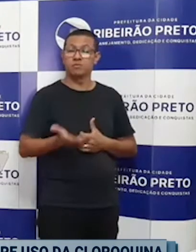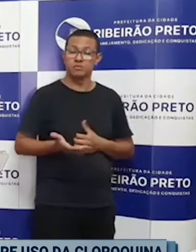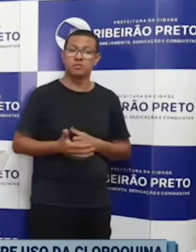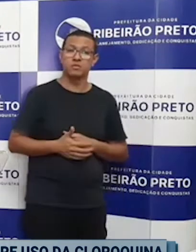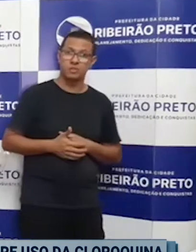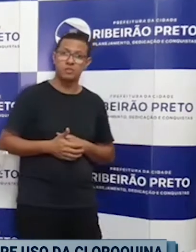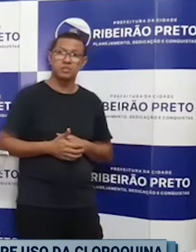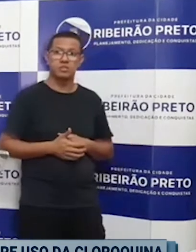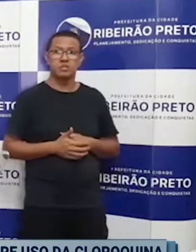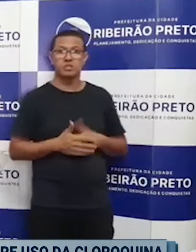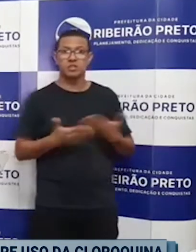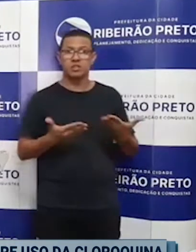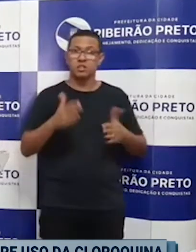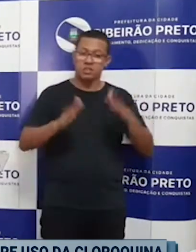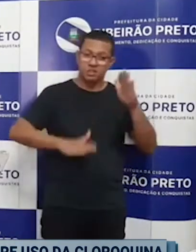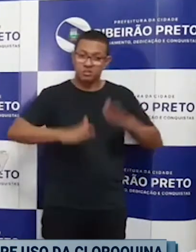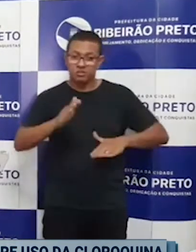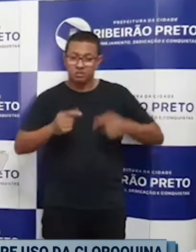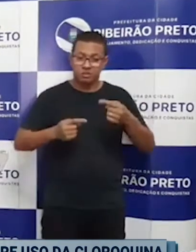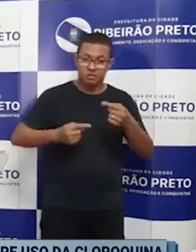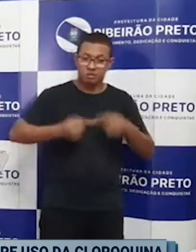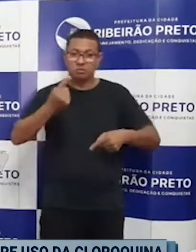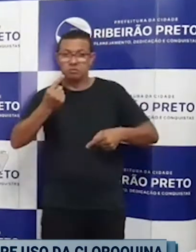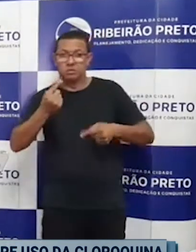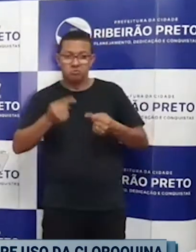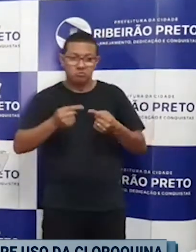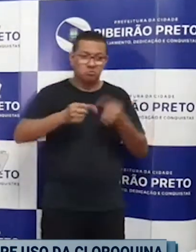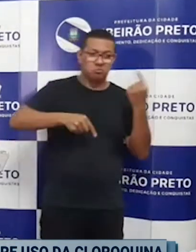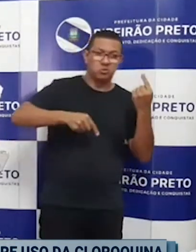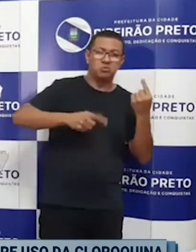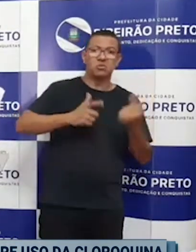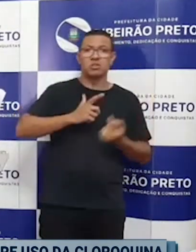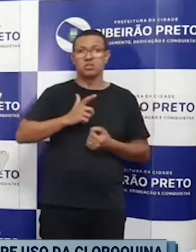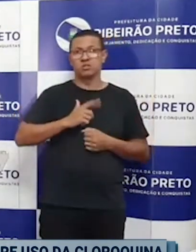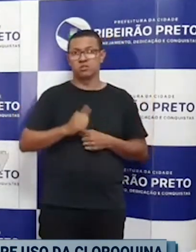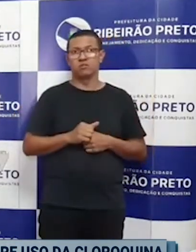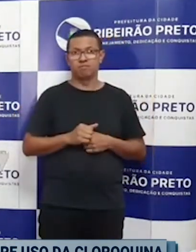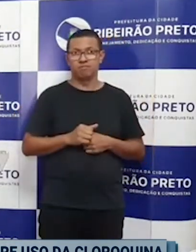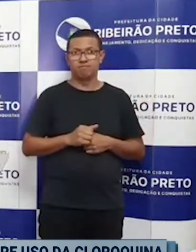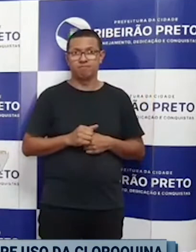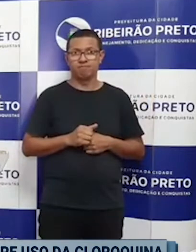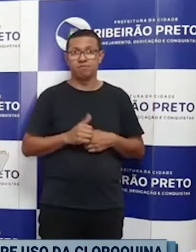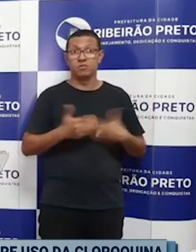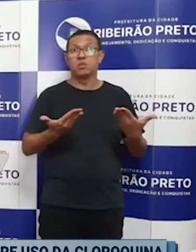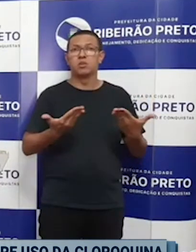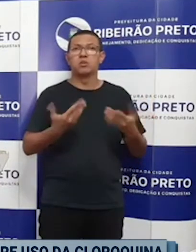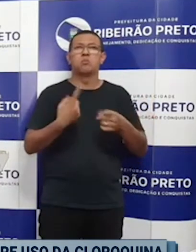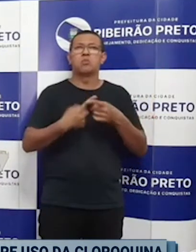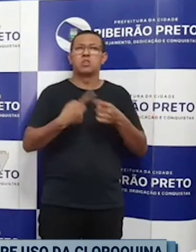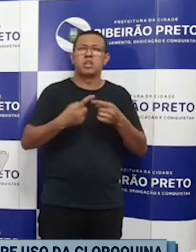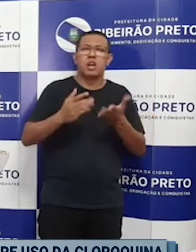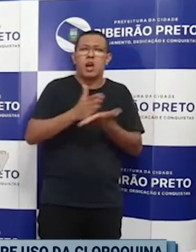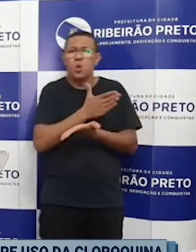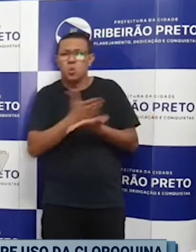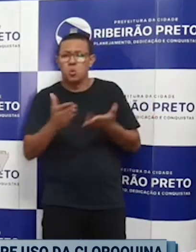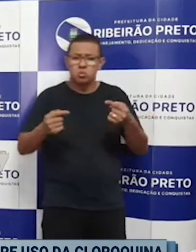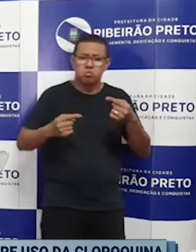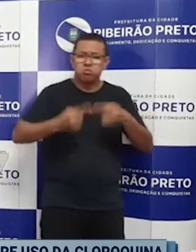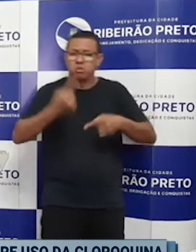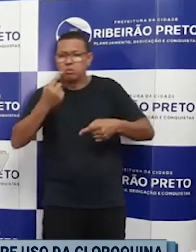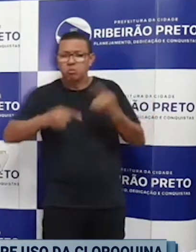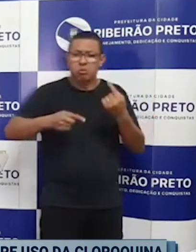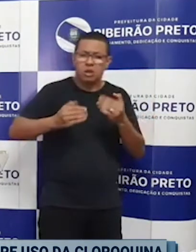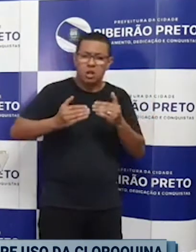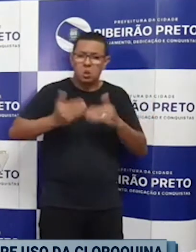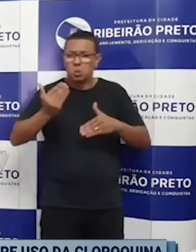regionais, não o fizeram porque o protocolo ainda não foi formalizado. Então, nós precisamos ter o mais